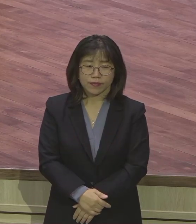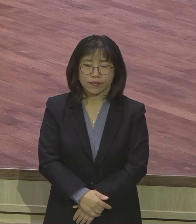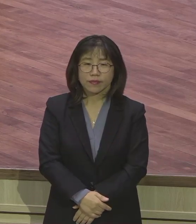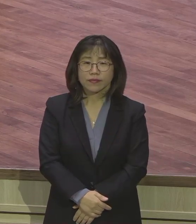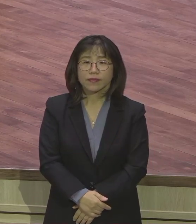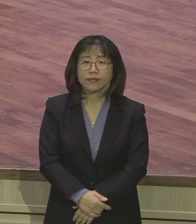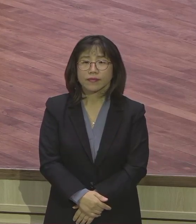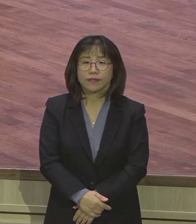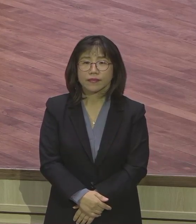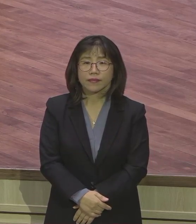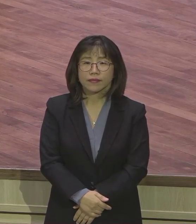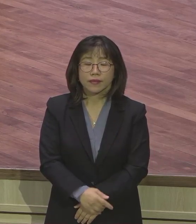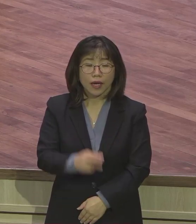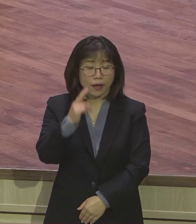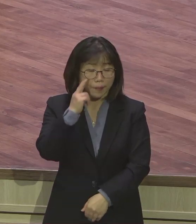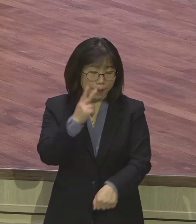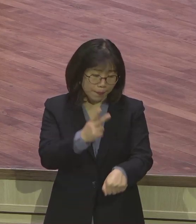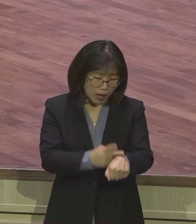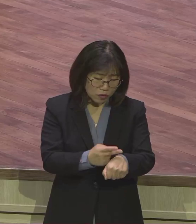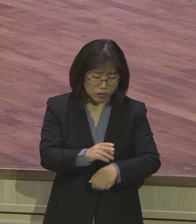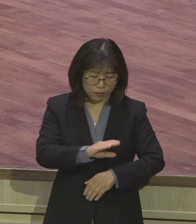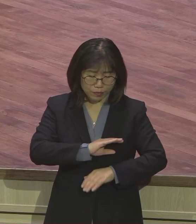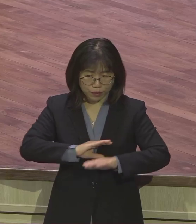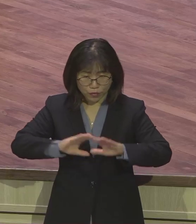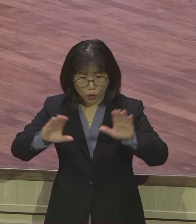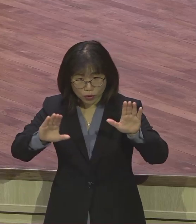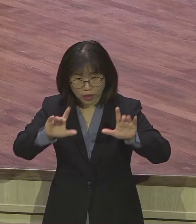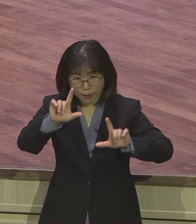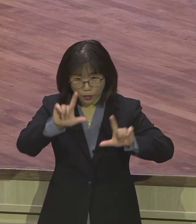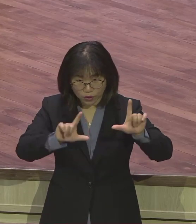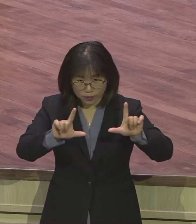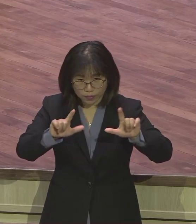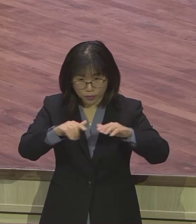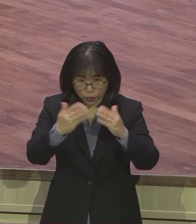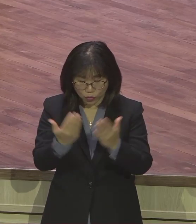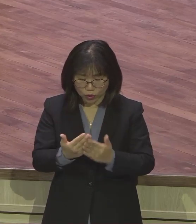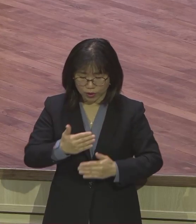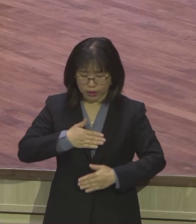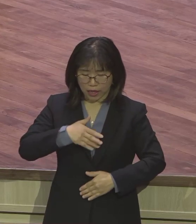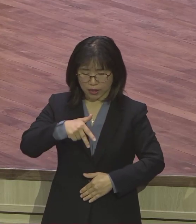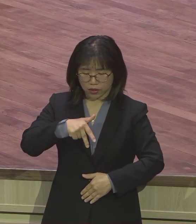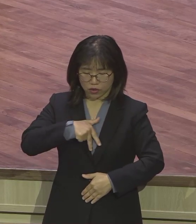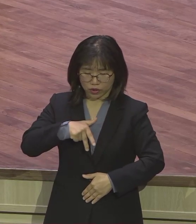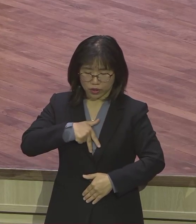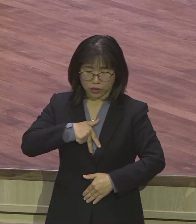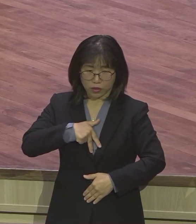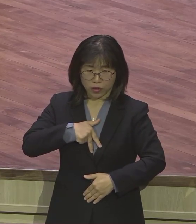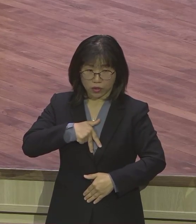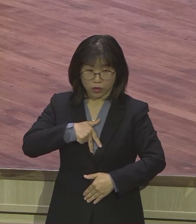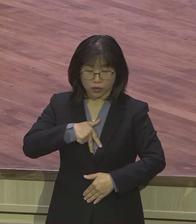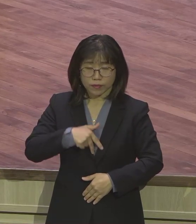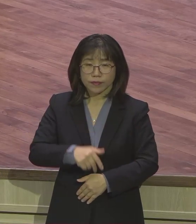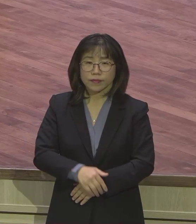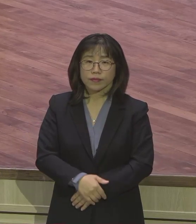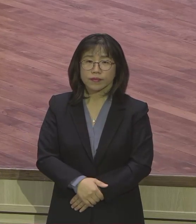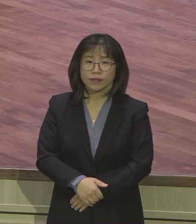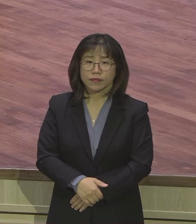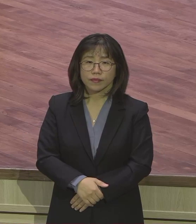사도 바울과 모세 모두요. 영적 정체성에 글만던 뭘 남겼어요. 결국은 인생 작품